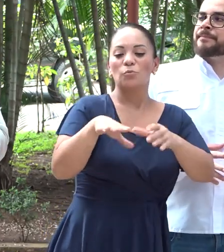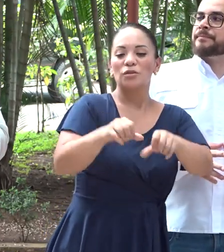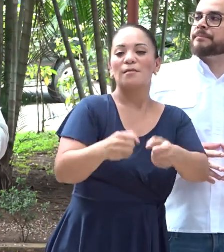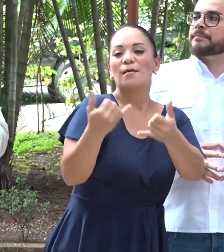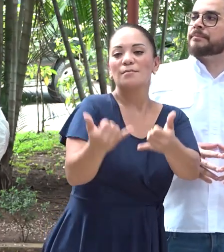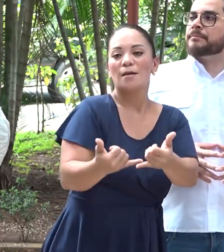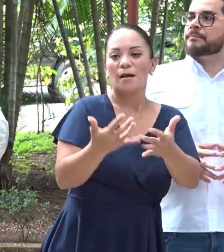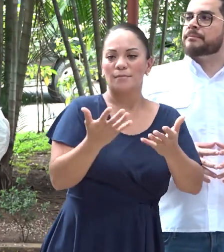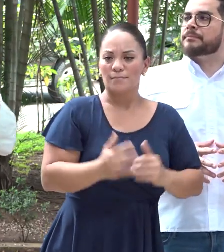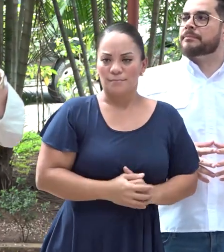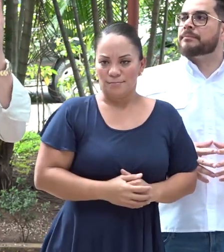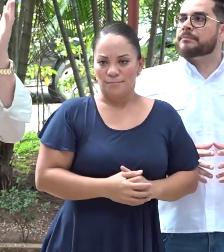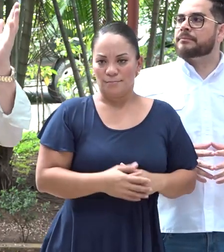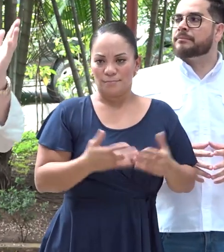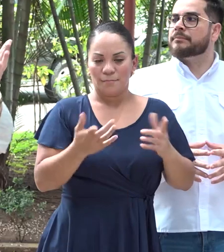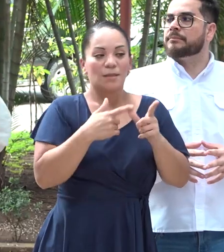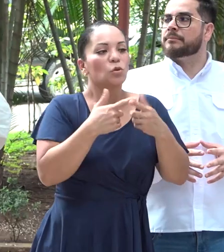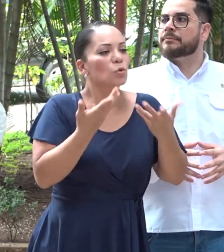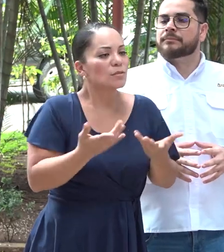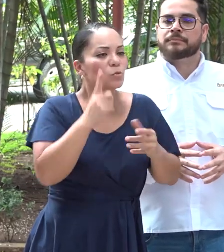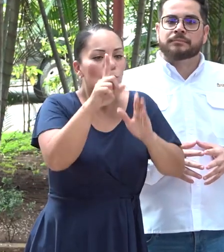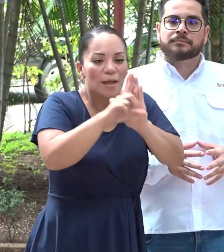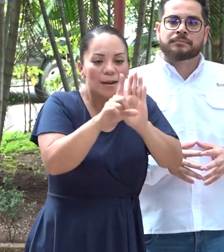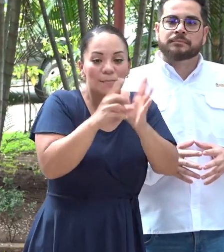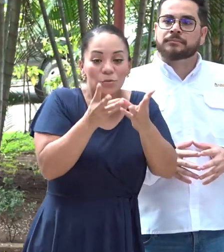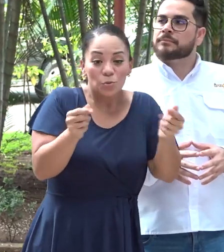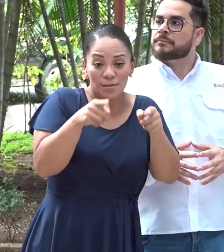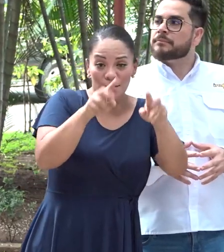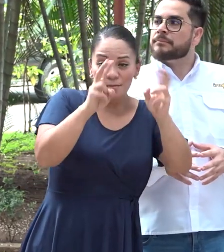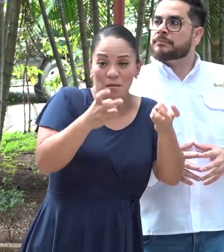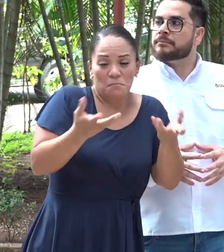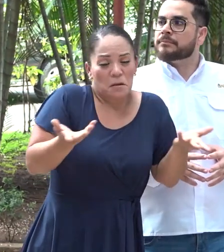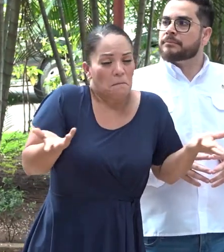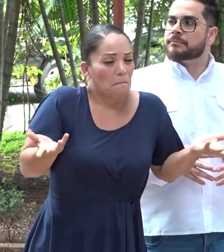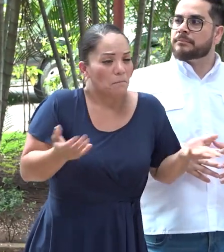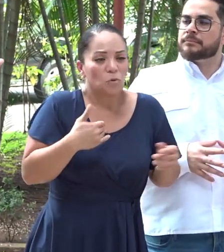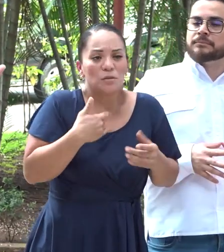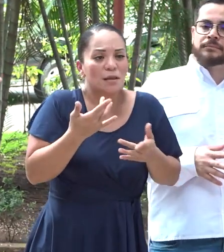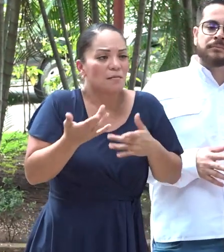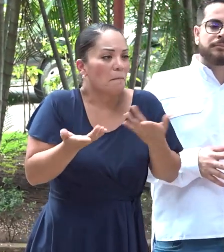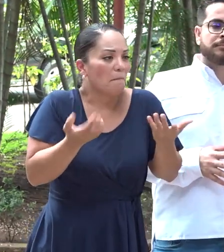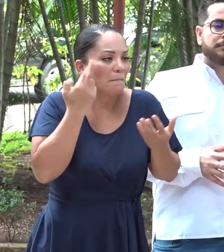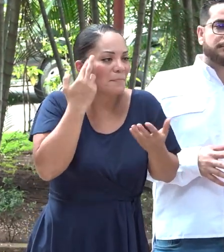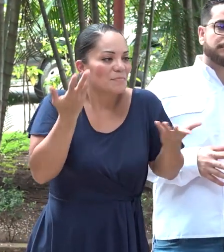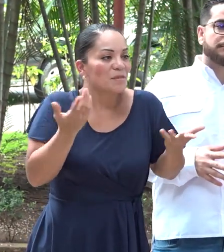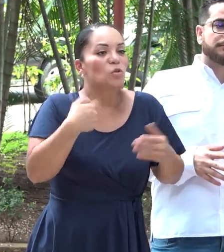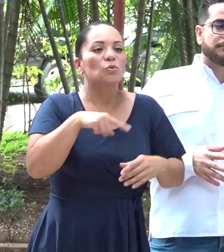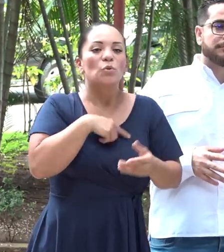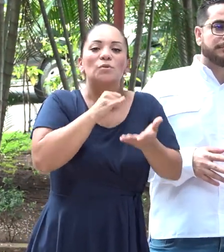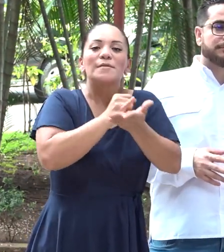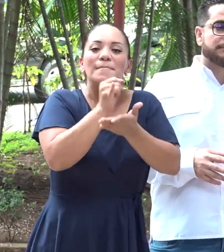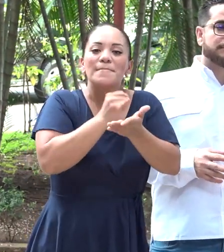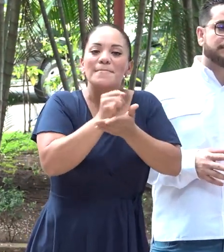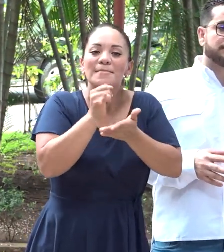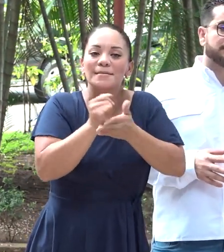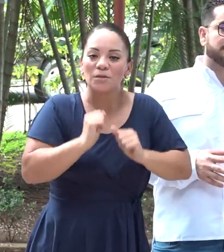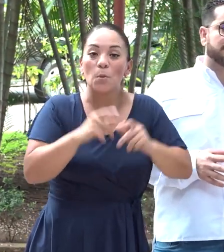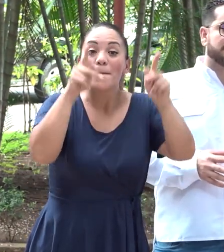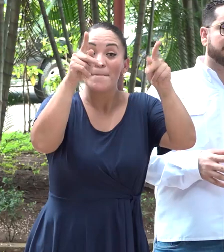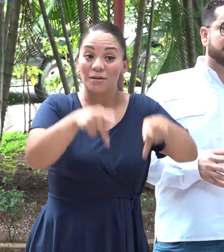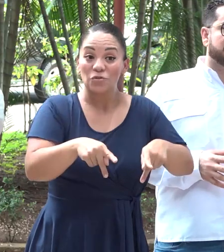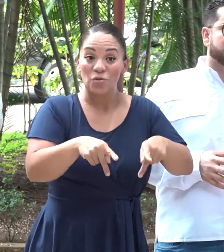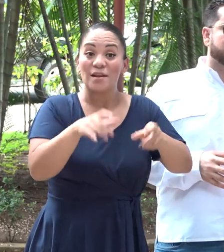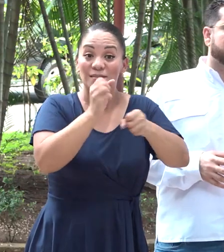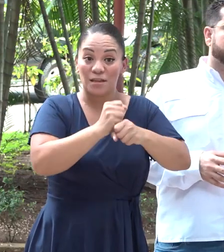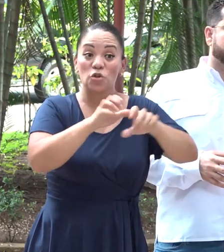ya. Entonces, una ley para arreglar eso yo no le veo mucho sentido. Estamos investigando y a los que estén haciendo el